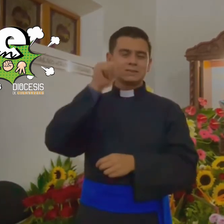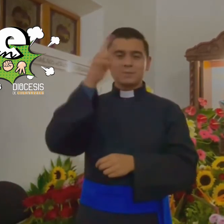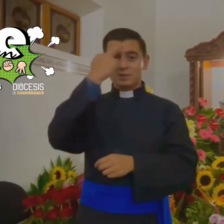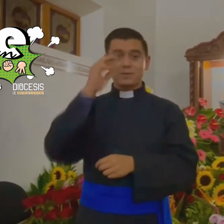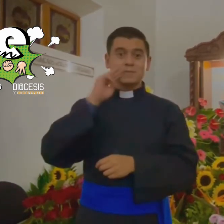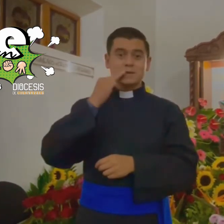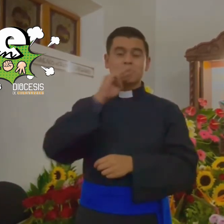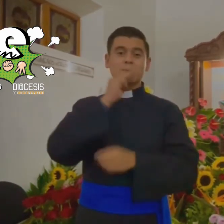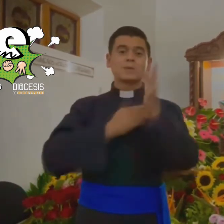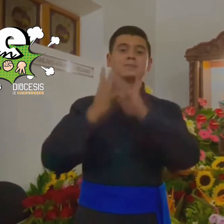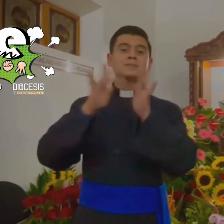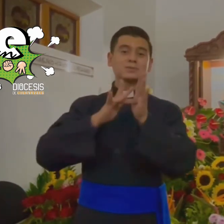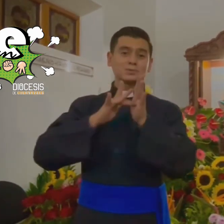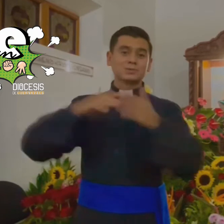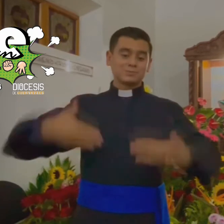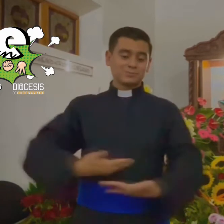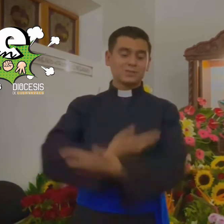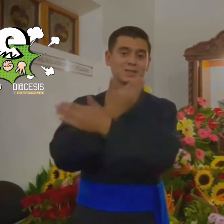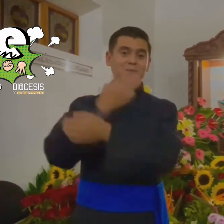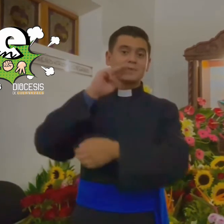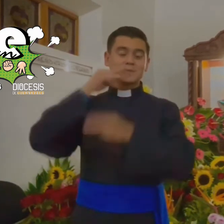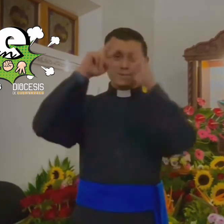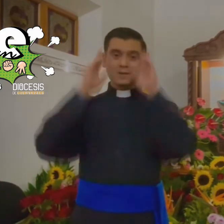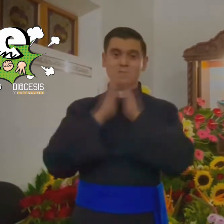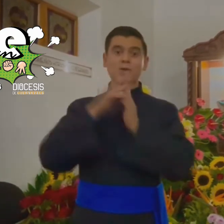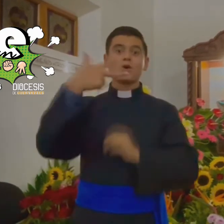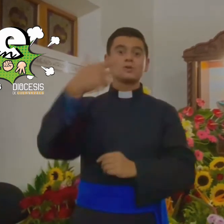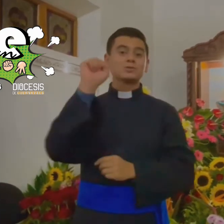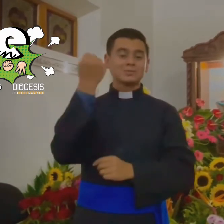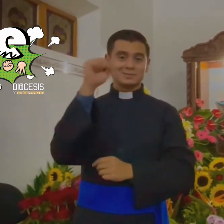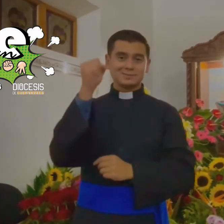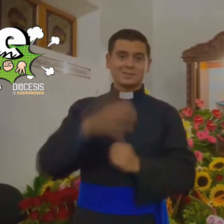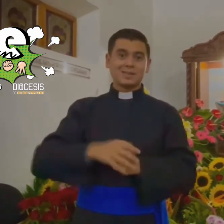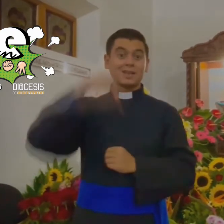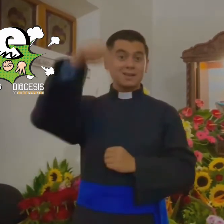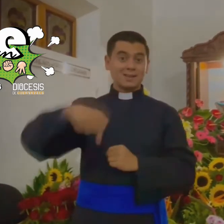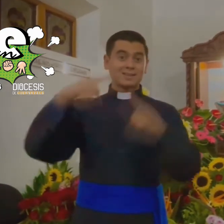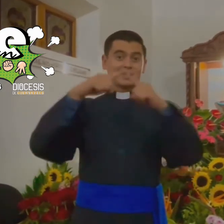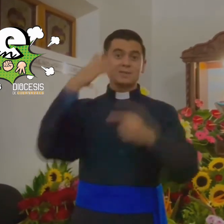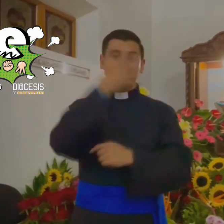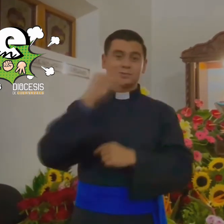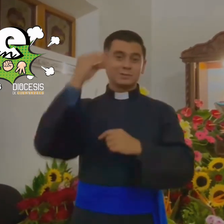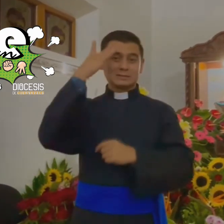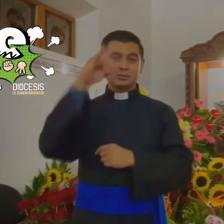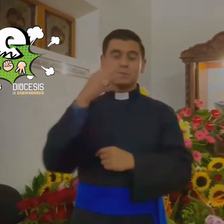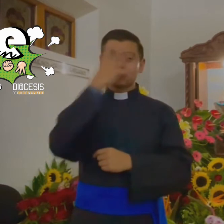importante porque es la Madre del Señor. Nos acercamos a ella para solicitar su intercesión y presentarle nuestras